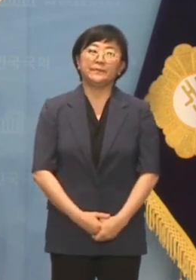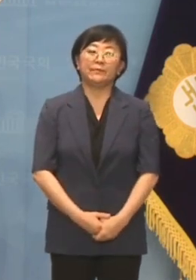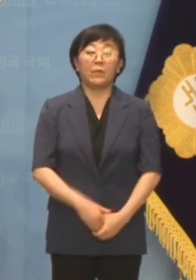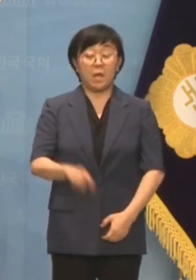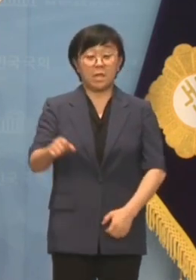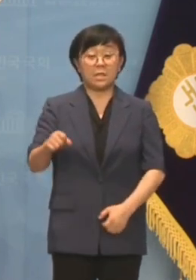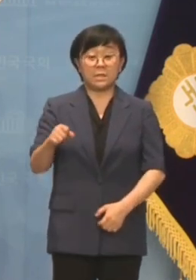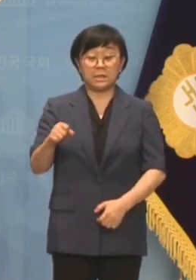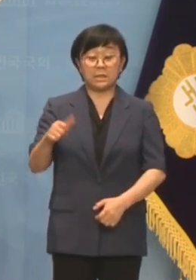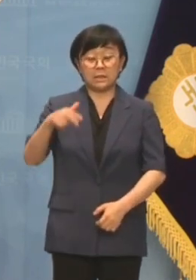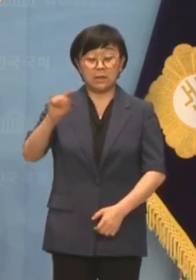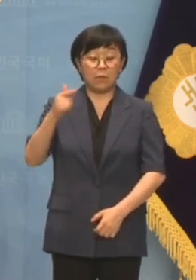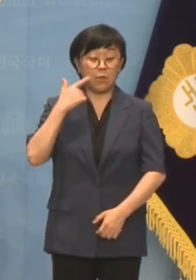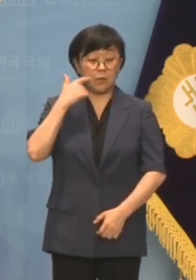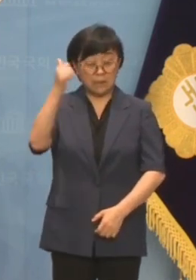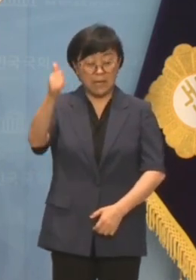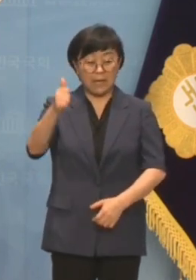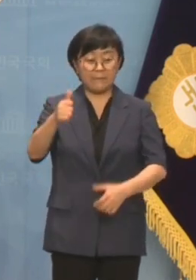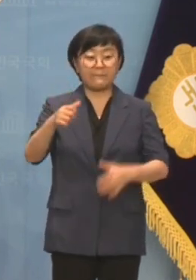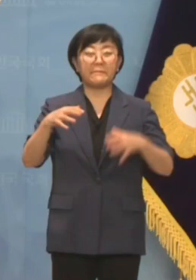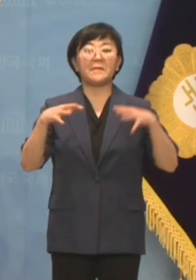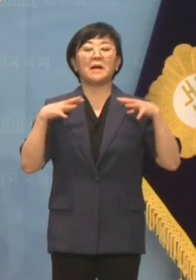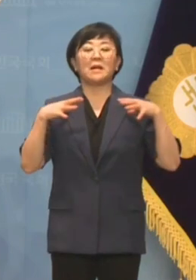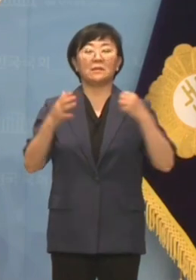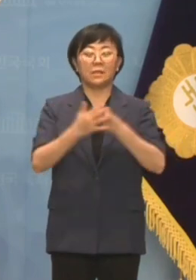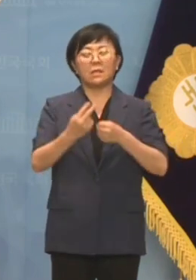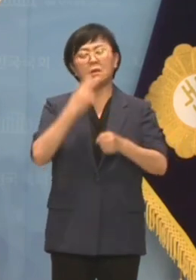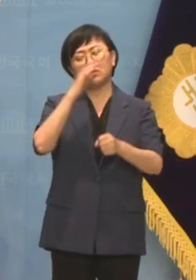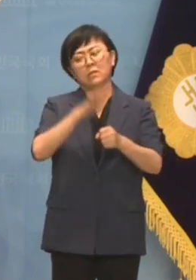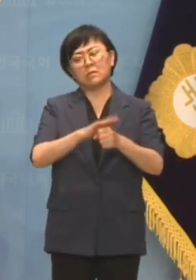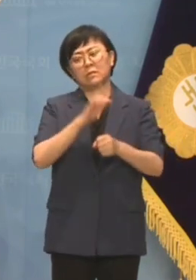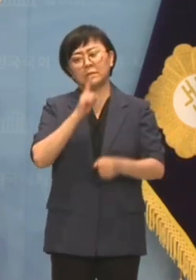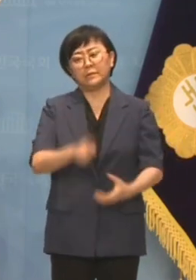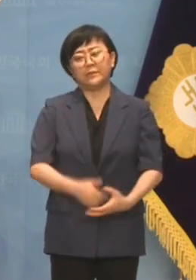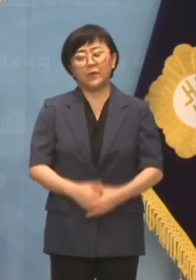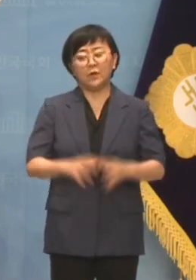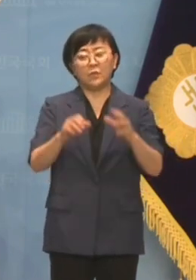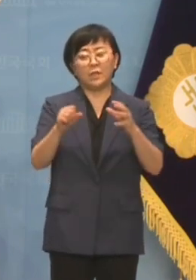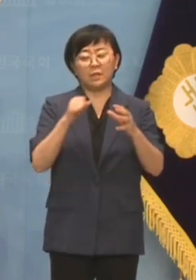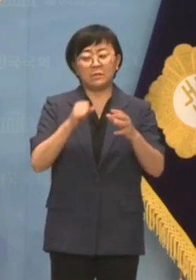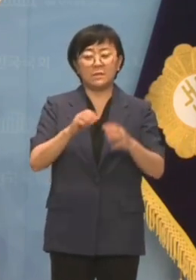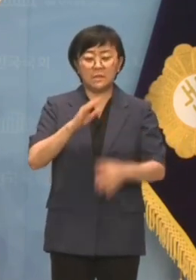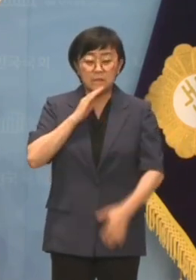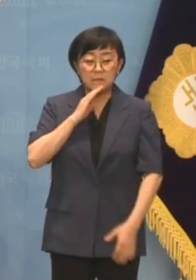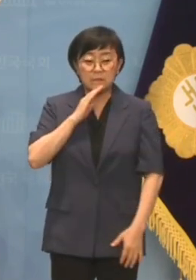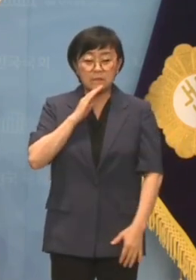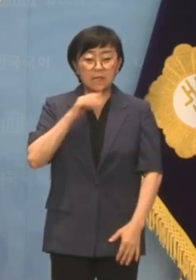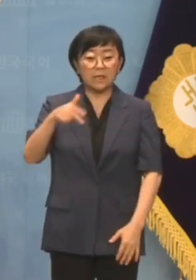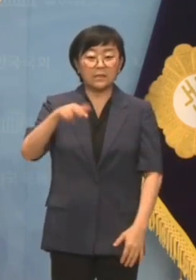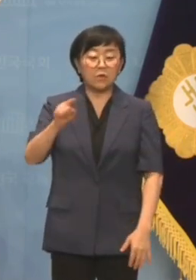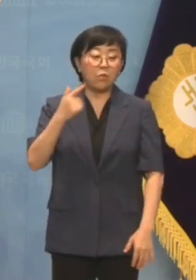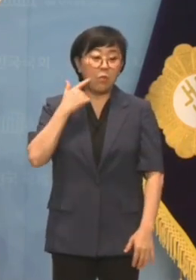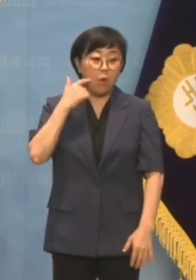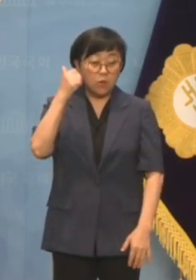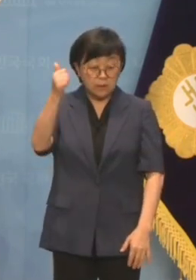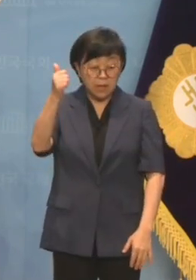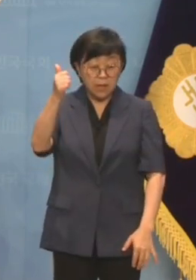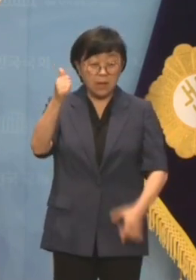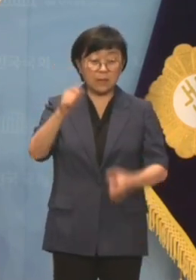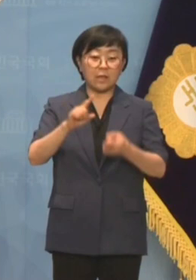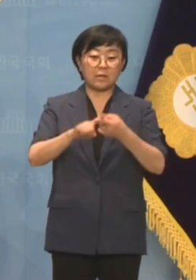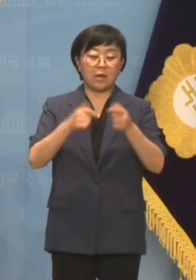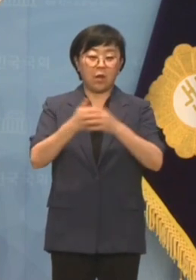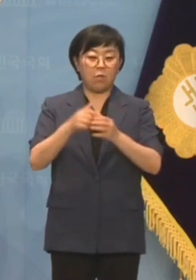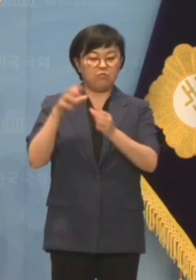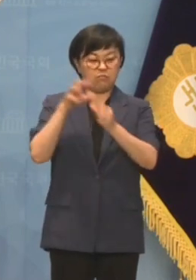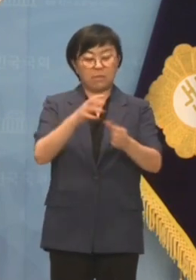기세등등할 전광훈 목사를 생각하니 기가 막힙니다. 국민의힘은 정말 전광훈 목사의 통제를